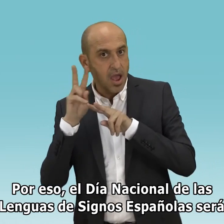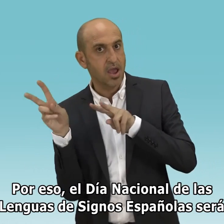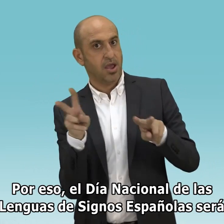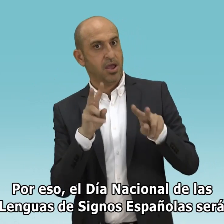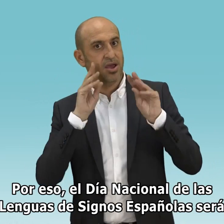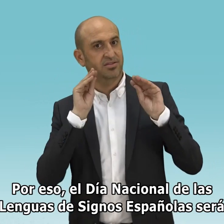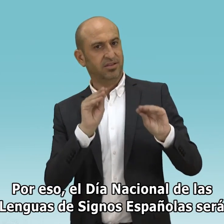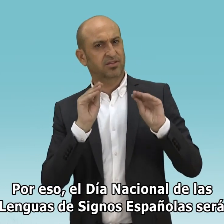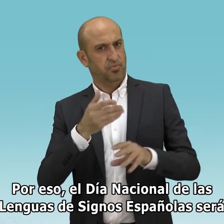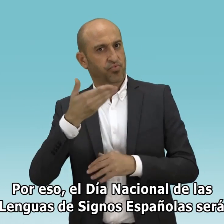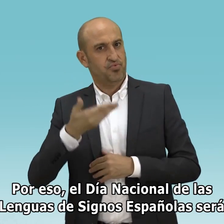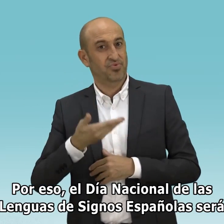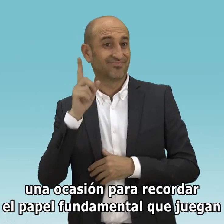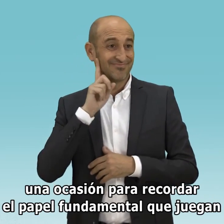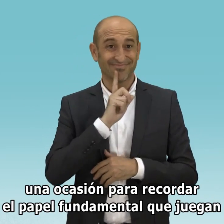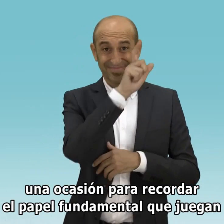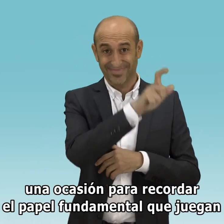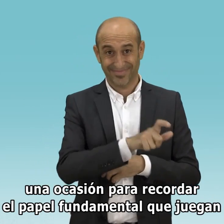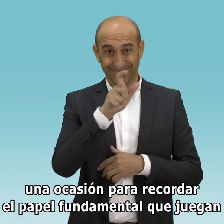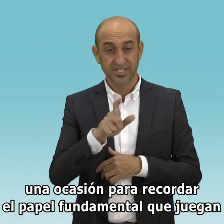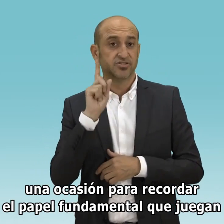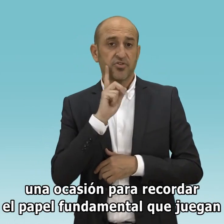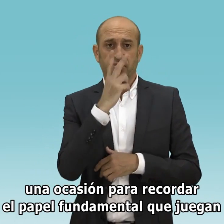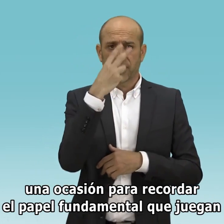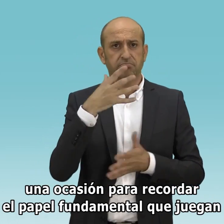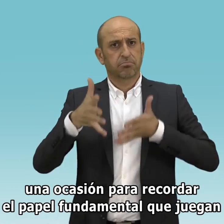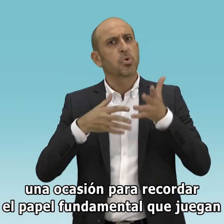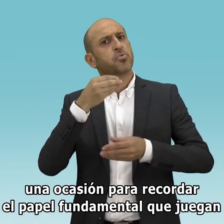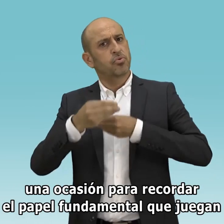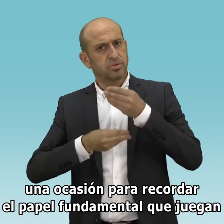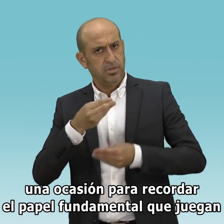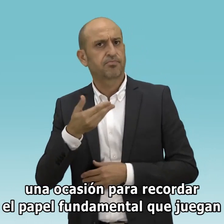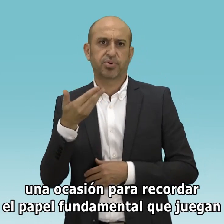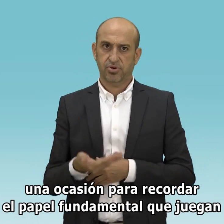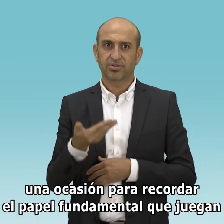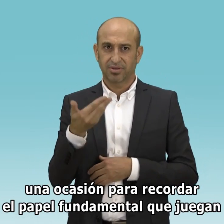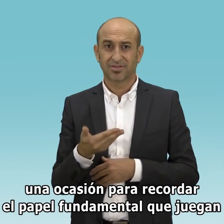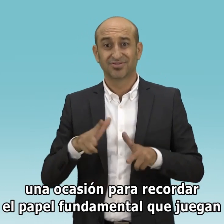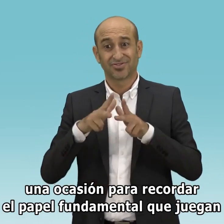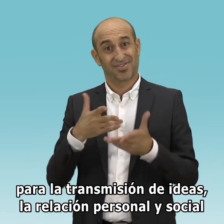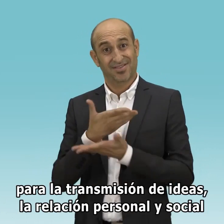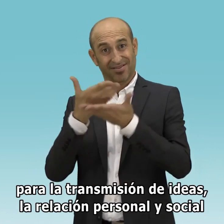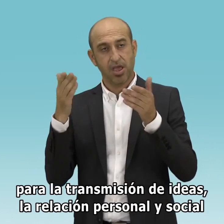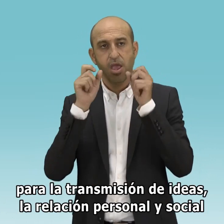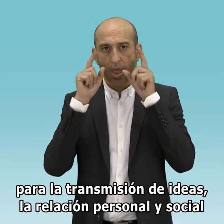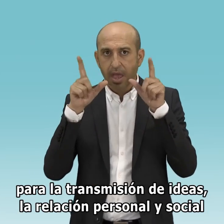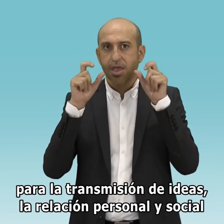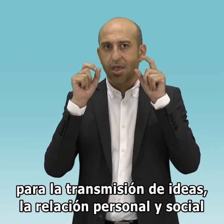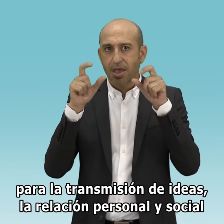Lenguas de Signos Españolas será una ocasión para recordar el papel fundamental que juegan para la transmisión de ideas,